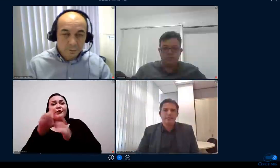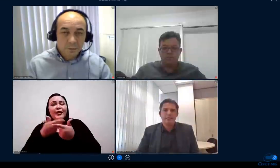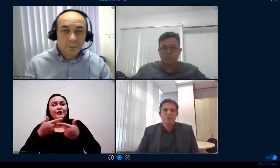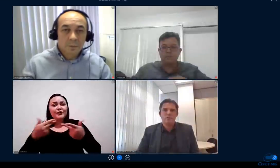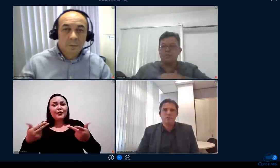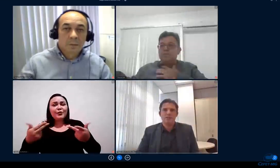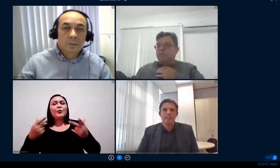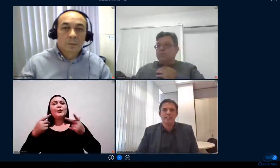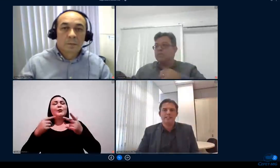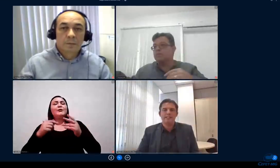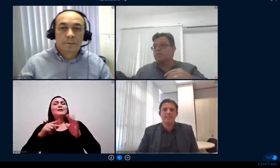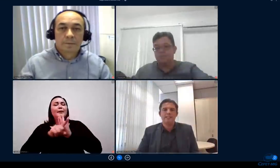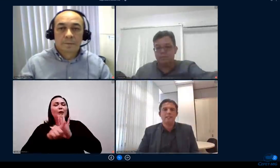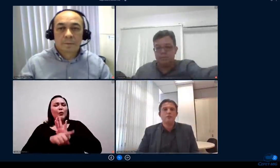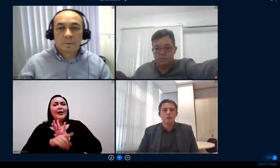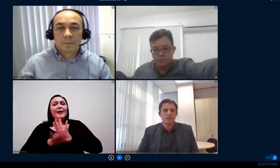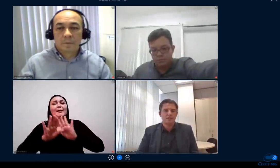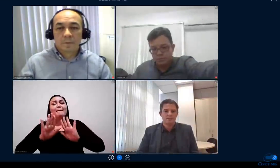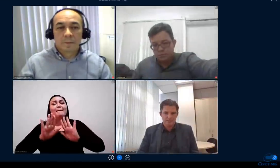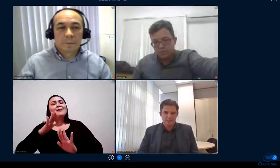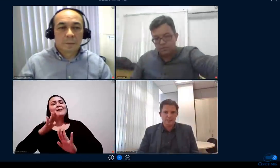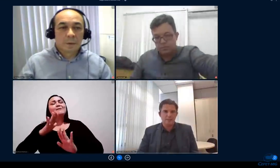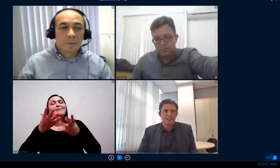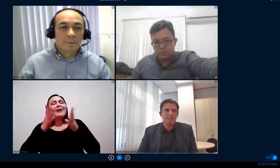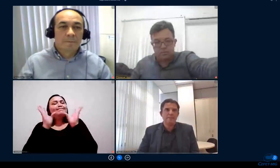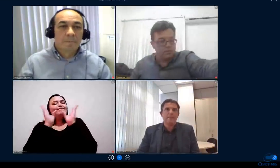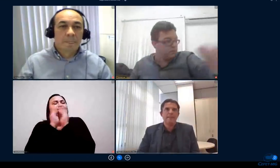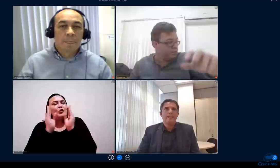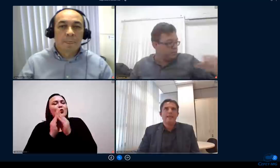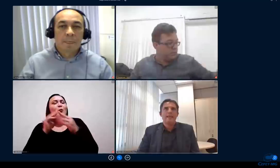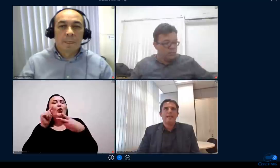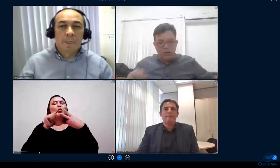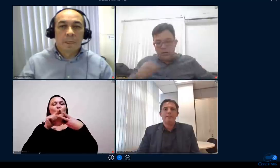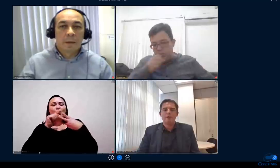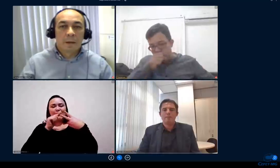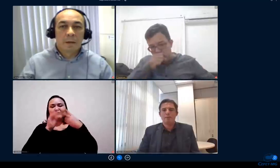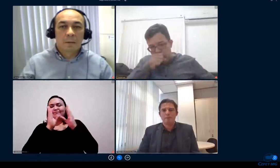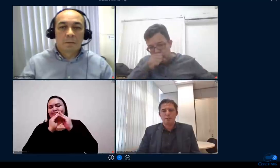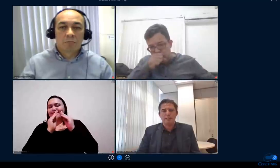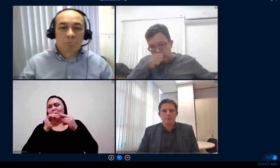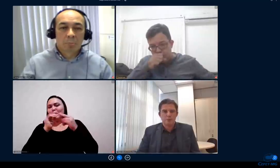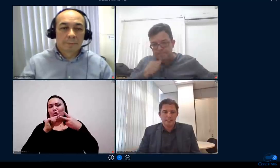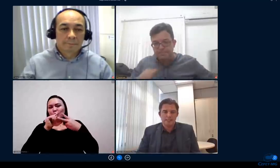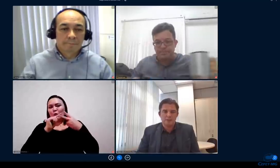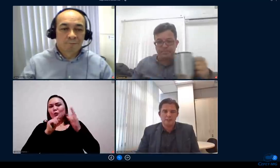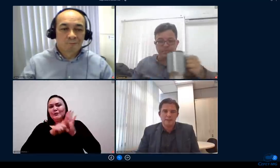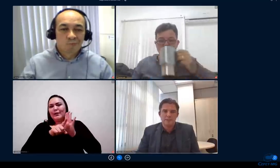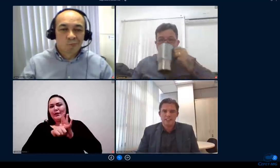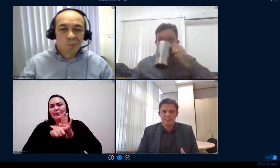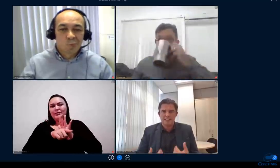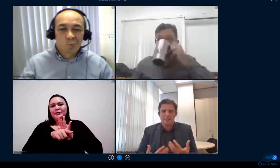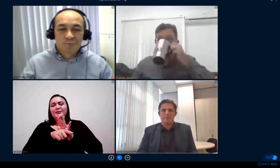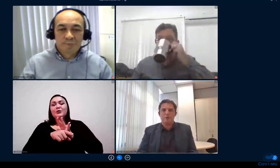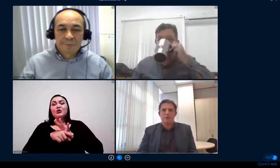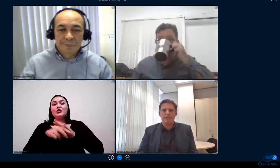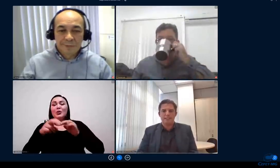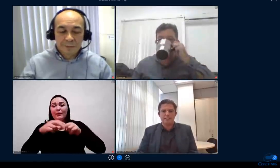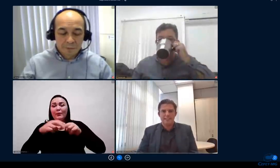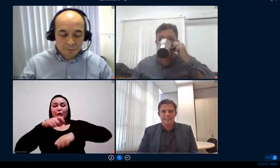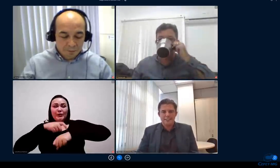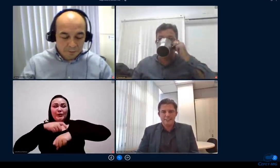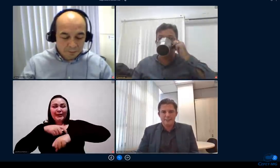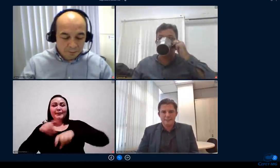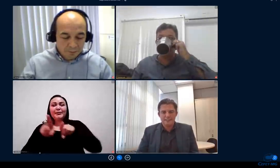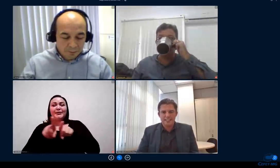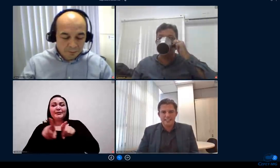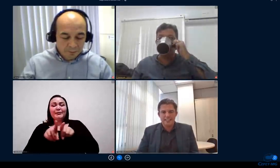mas eu gostaria de sintetizar duas inicialmente e vou propor já por uma questão de tempo que a gente tem um pouco mais